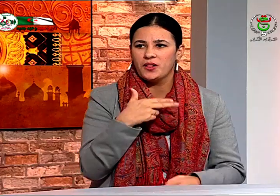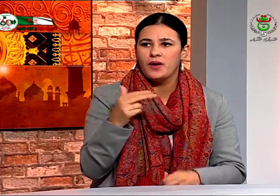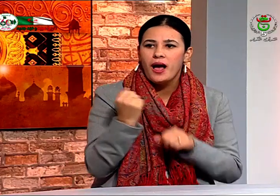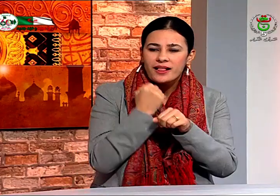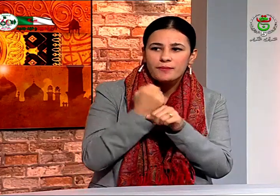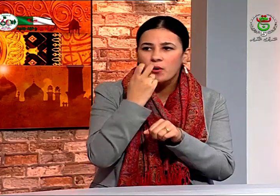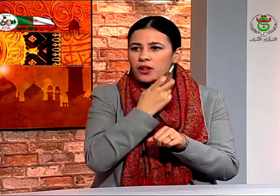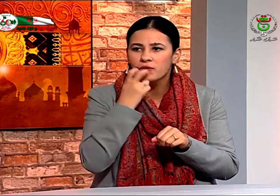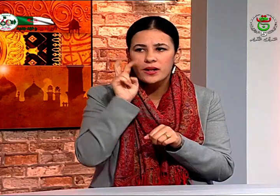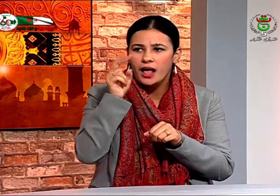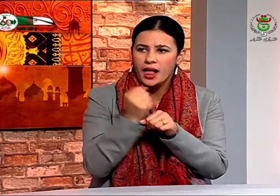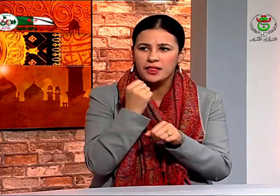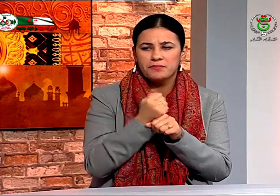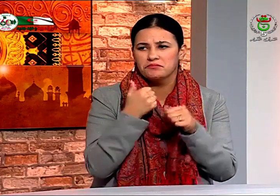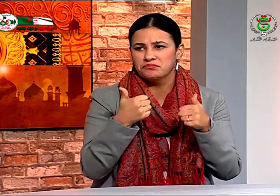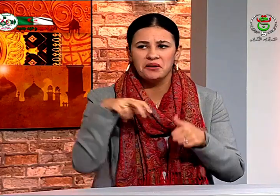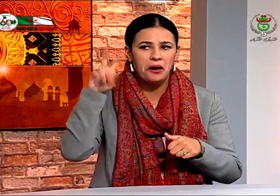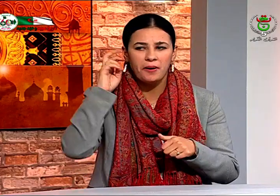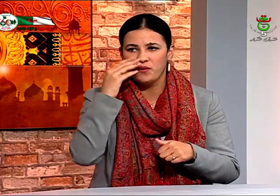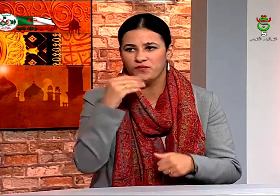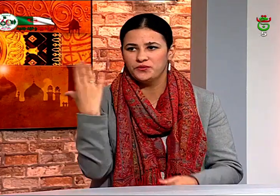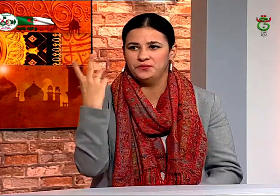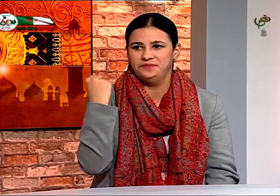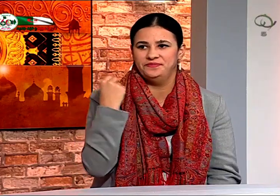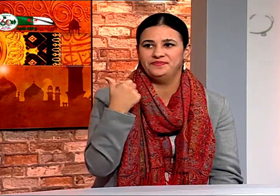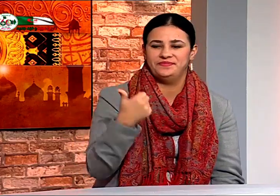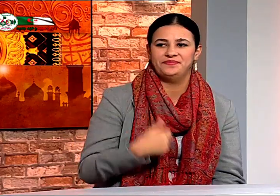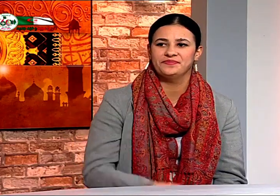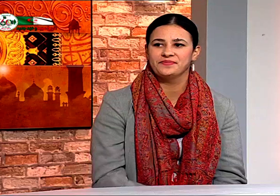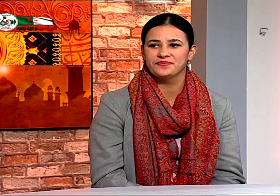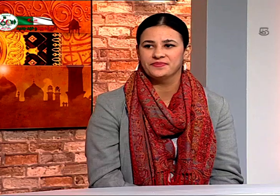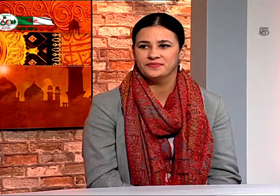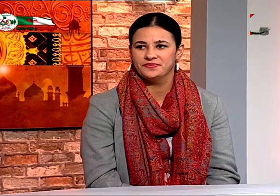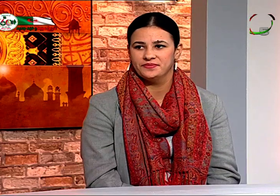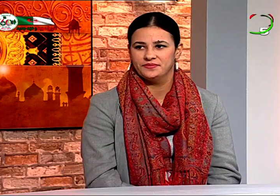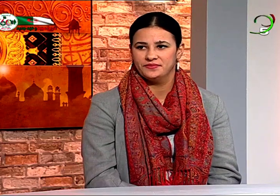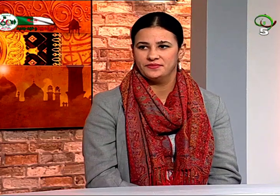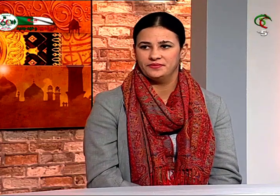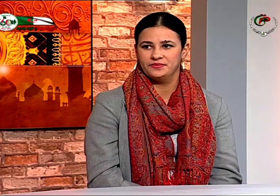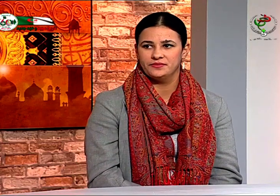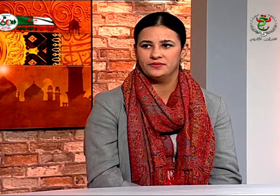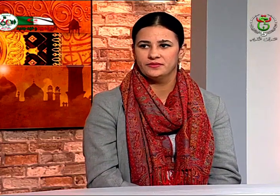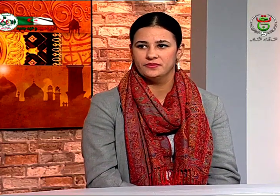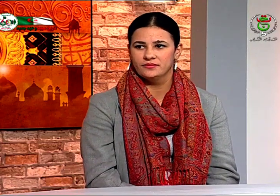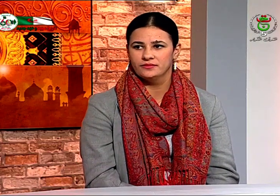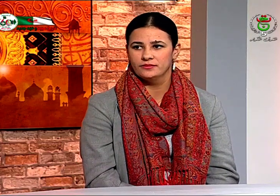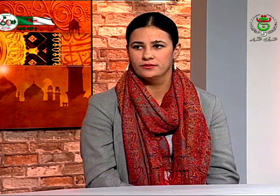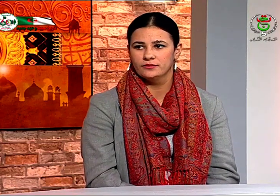السماعة وكنت أتعلم بقراءة على الشفاه كي أتواصل مع الأشخاص يعني على حسب وشك